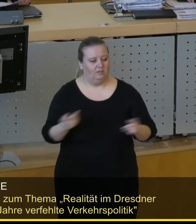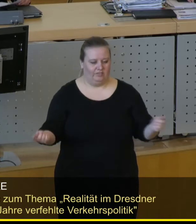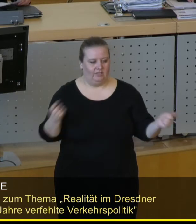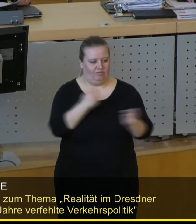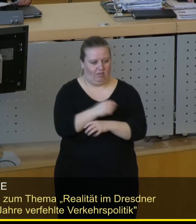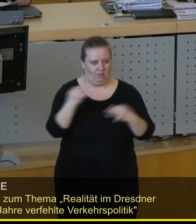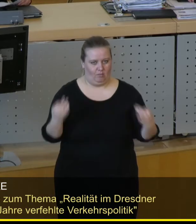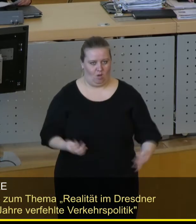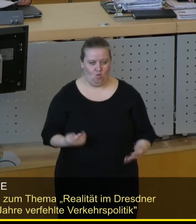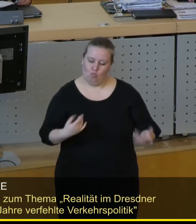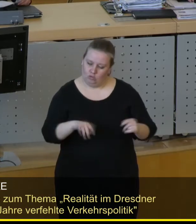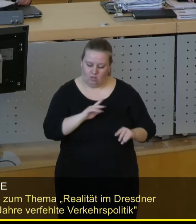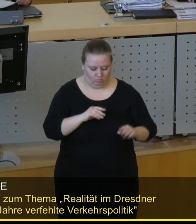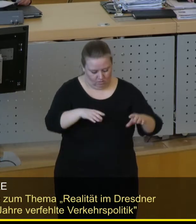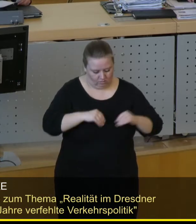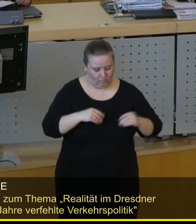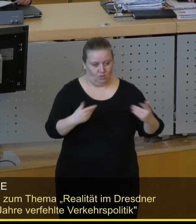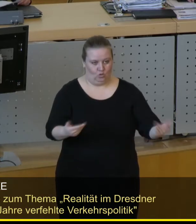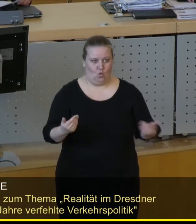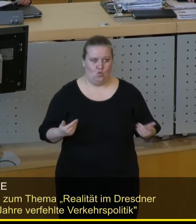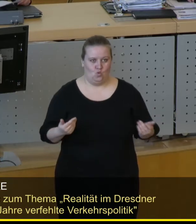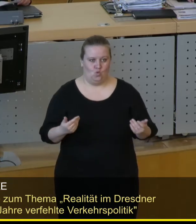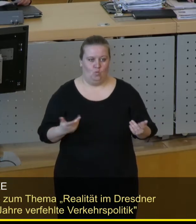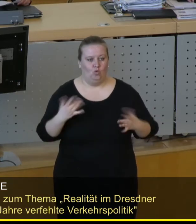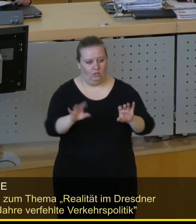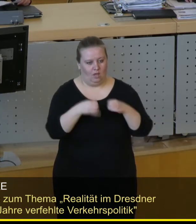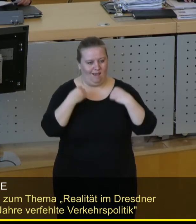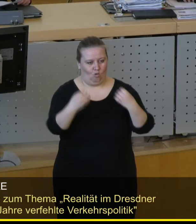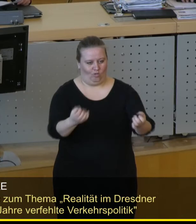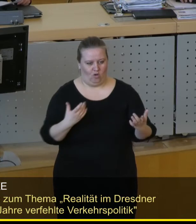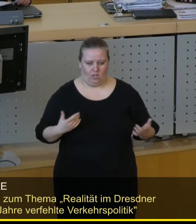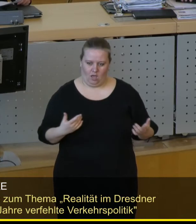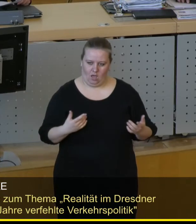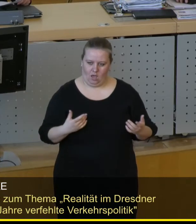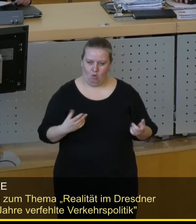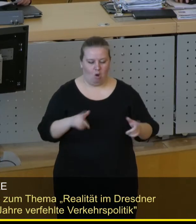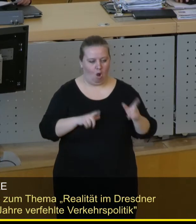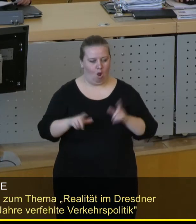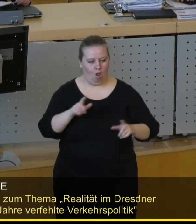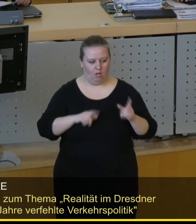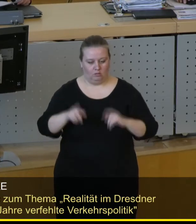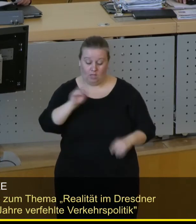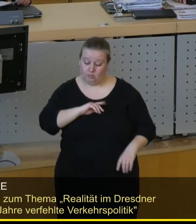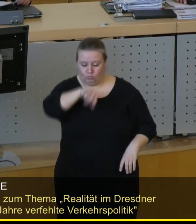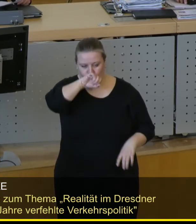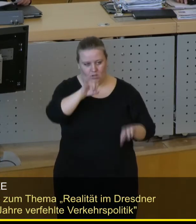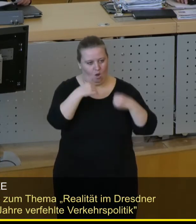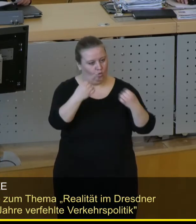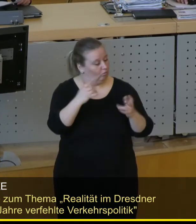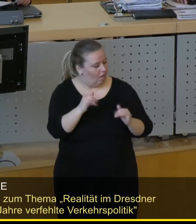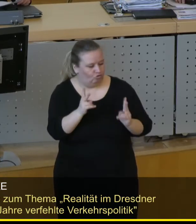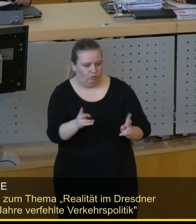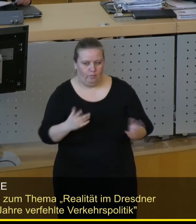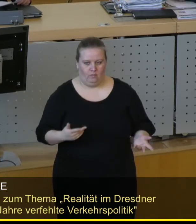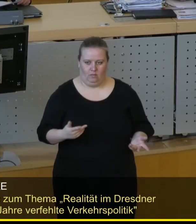fordern. Das begrüßen wir ausdrücklich. Der Autoverkehr kommt in Rechtfertigungszwang. Ich fahre selber durchaus Auto, ich gebe das zu.